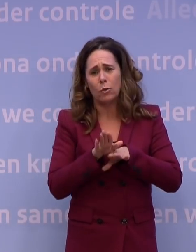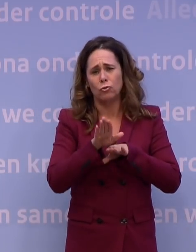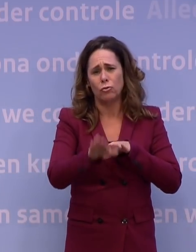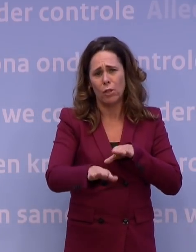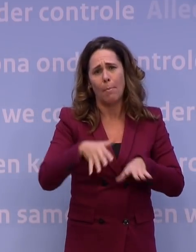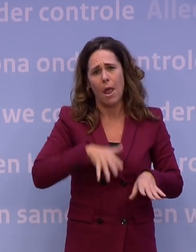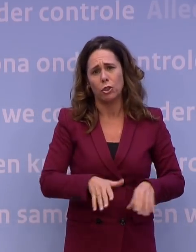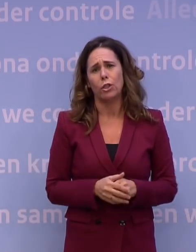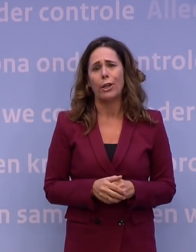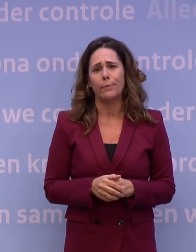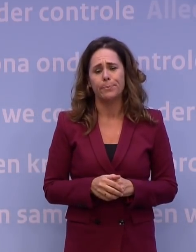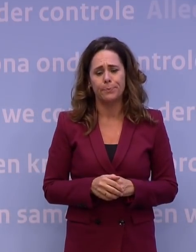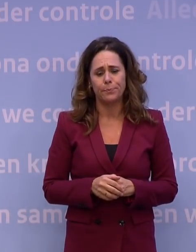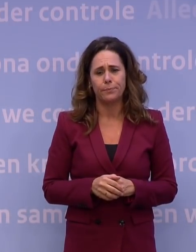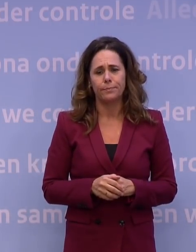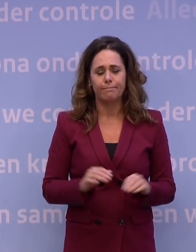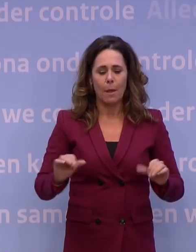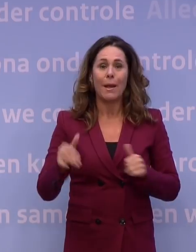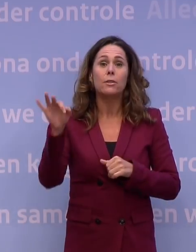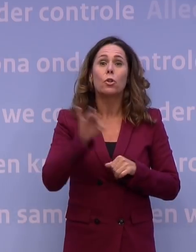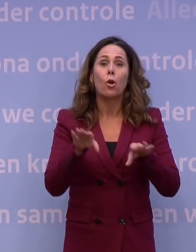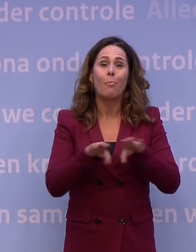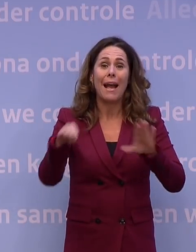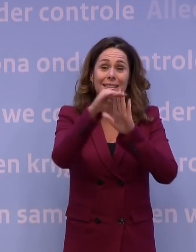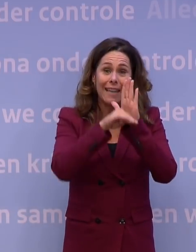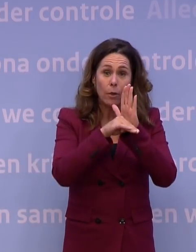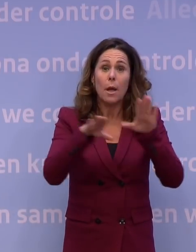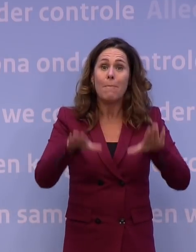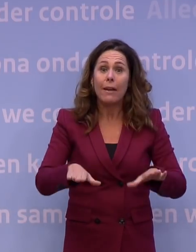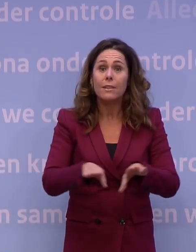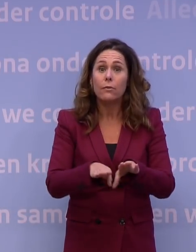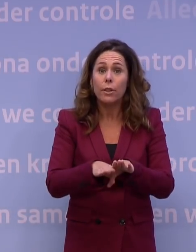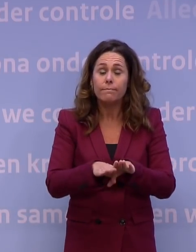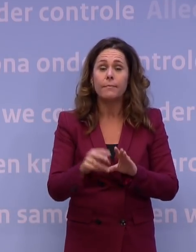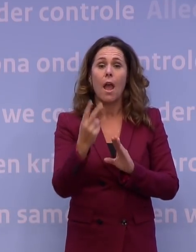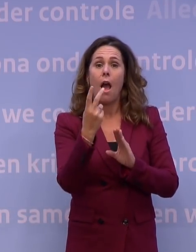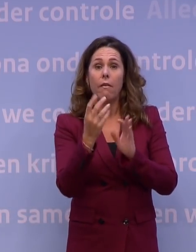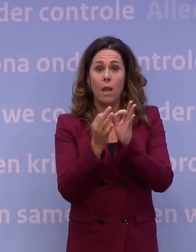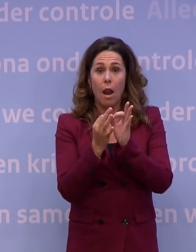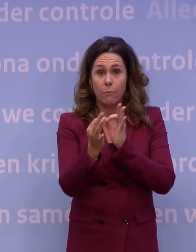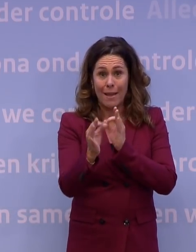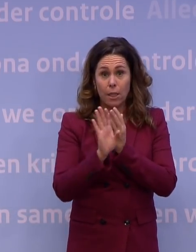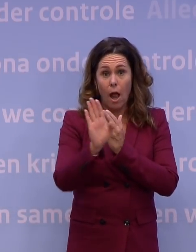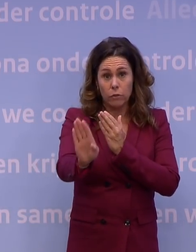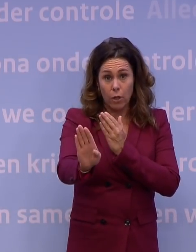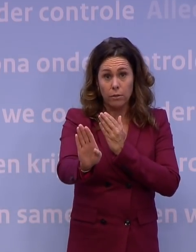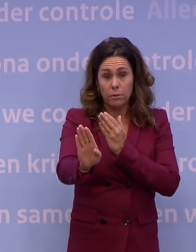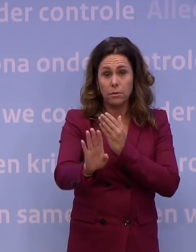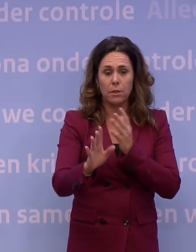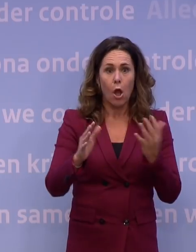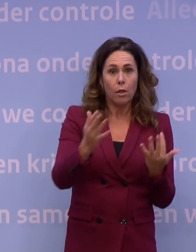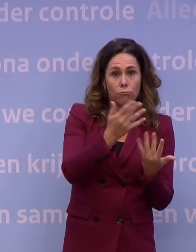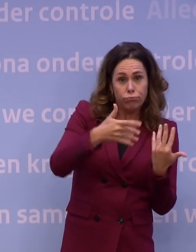Ik begin nog maar een keer met de basisregels. Wat blijft gelden is, houd anderhalve meter afstand. Vermijd drukte.